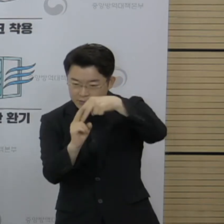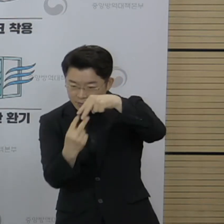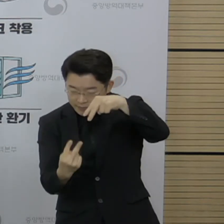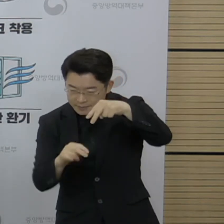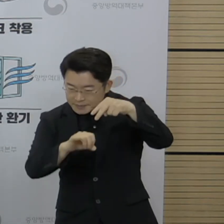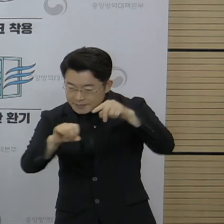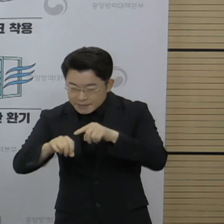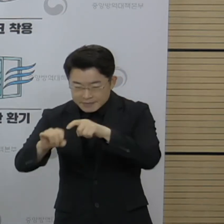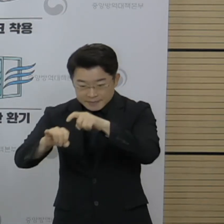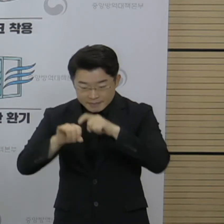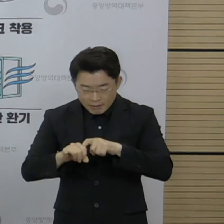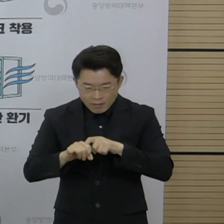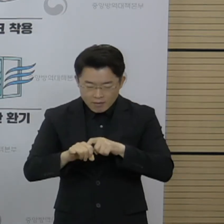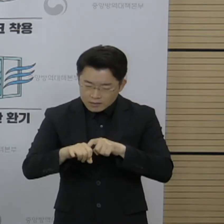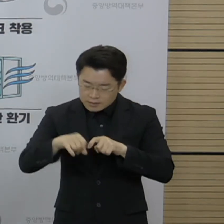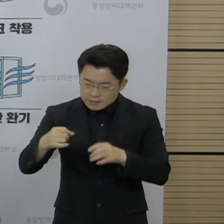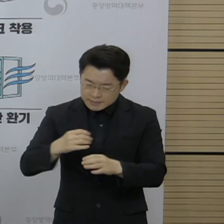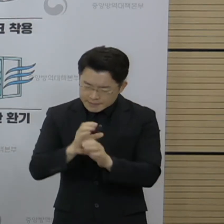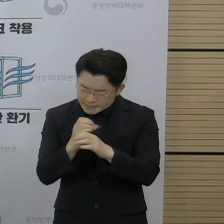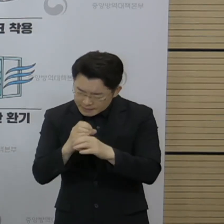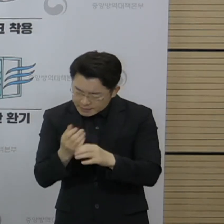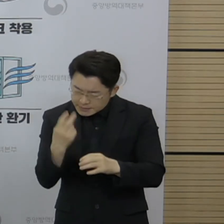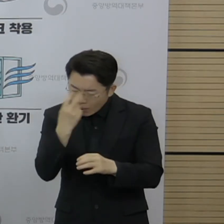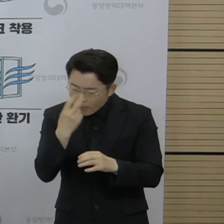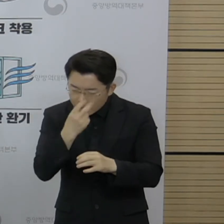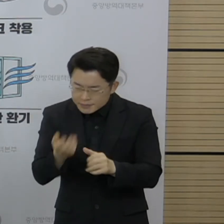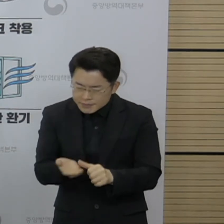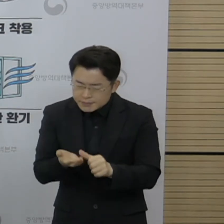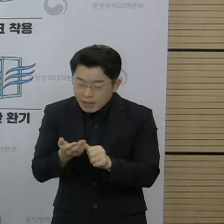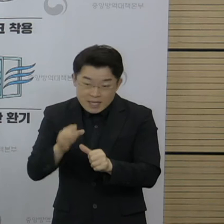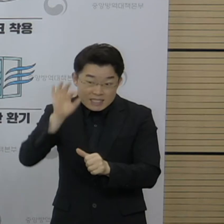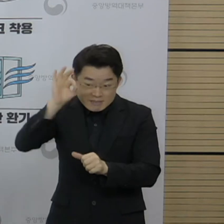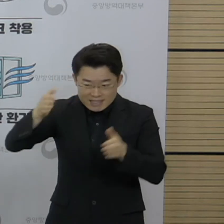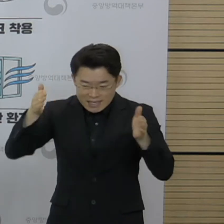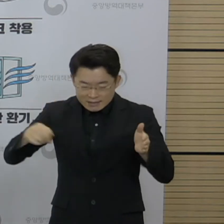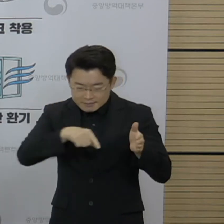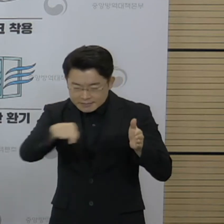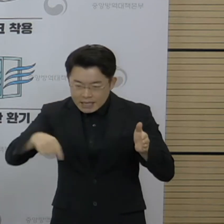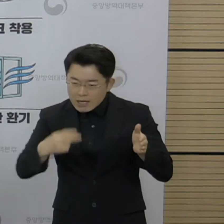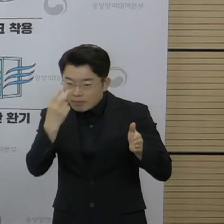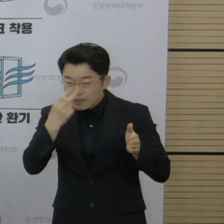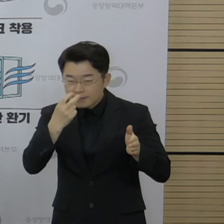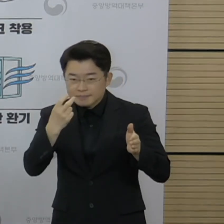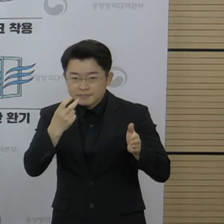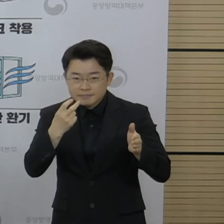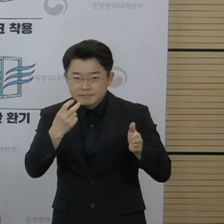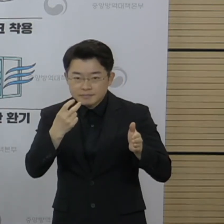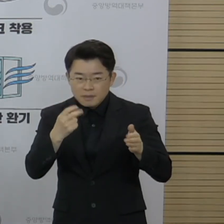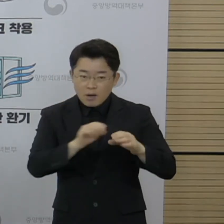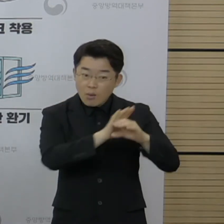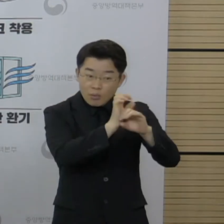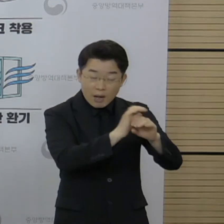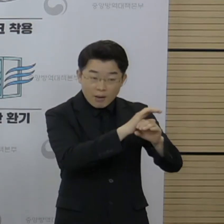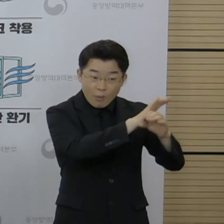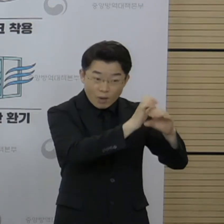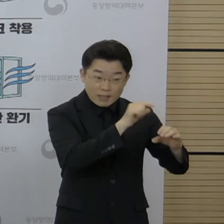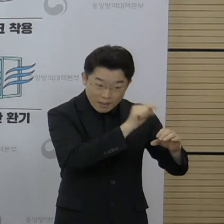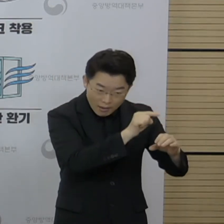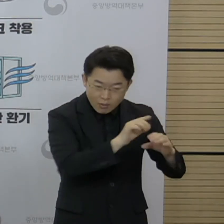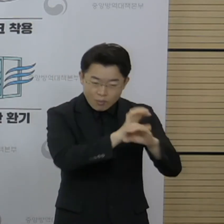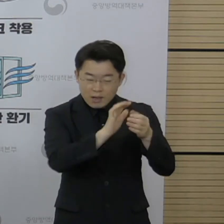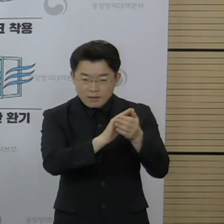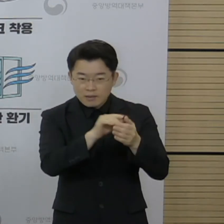배양이 가능한 기간은 증상 발현 후 10일 이내로서 그간 확인된 비변이 바이러스와